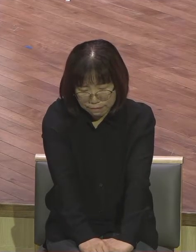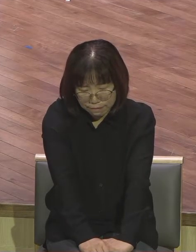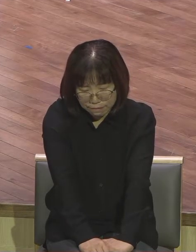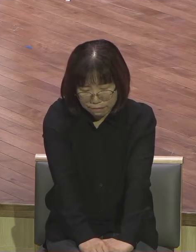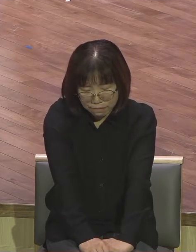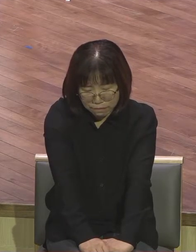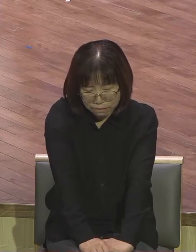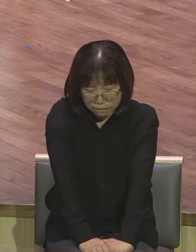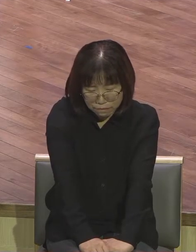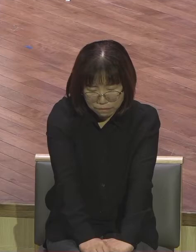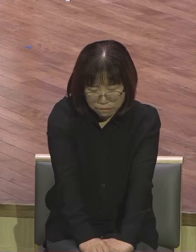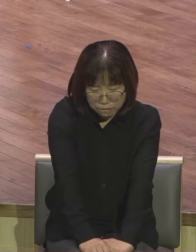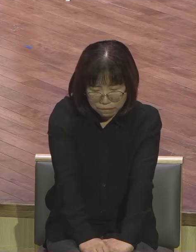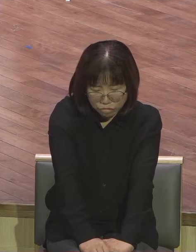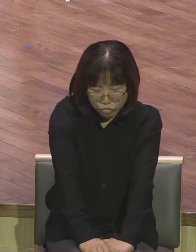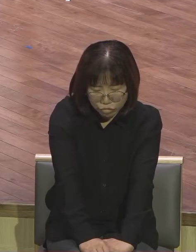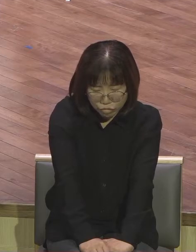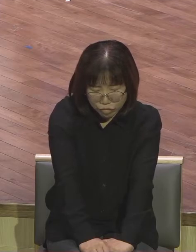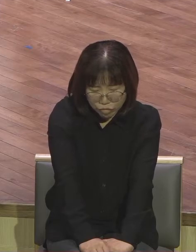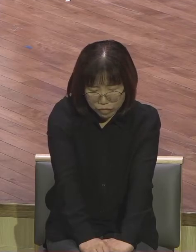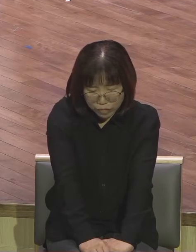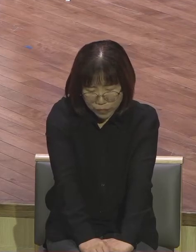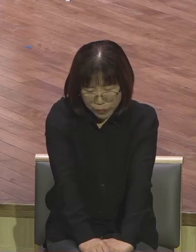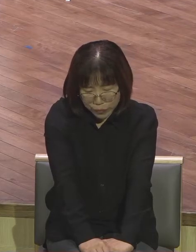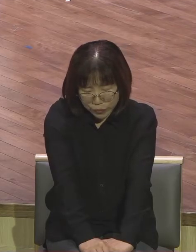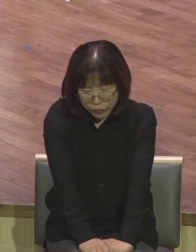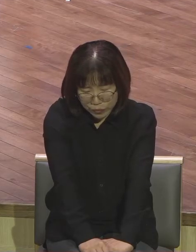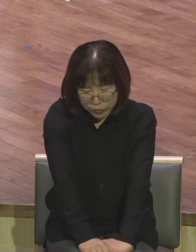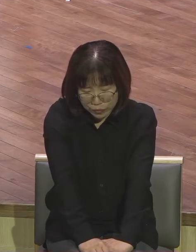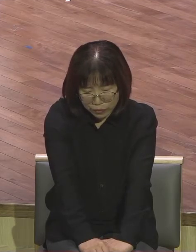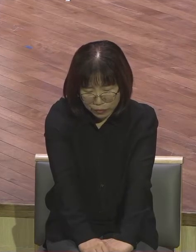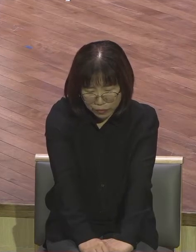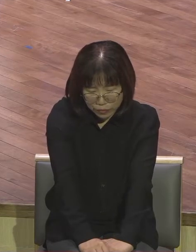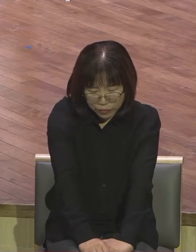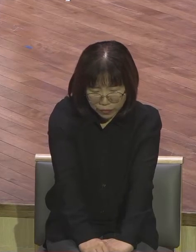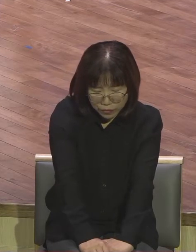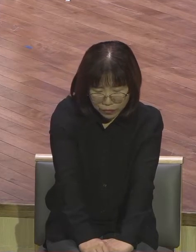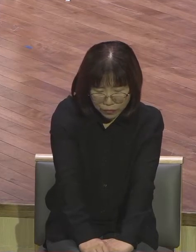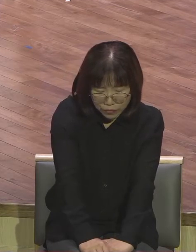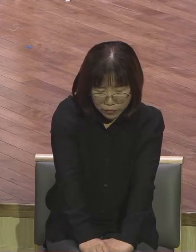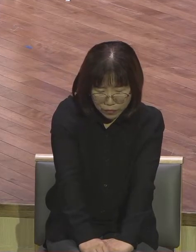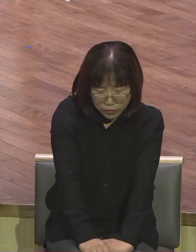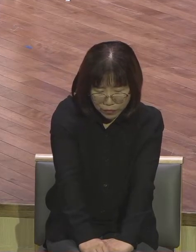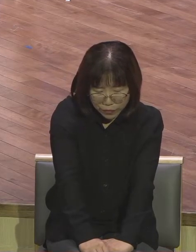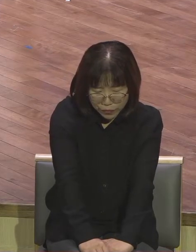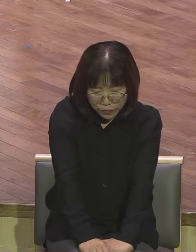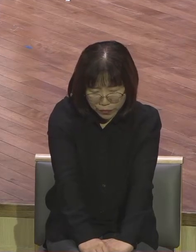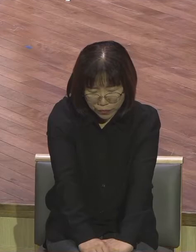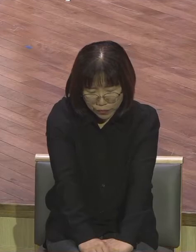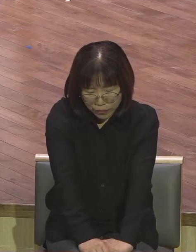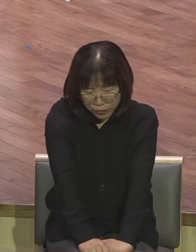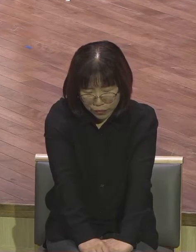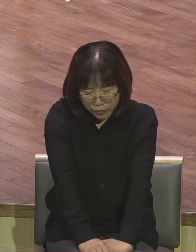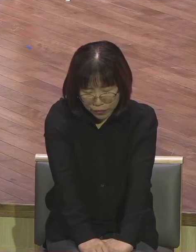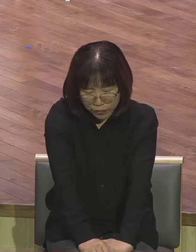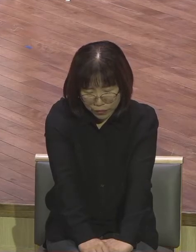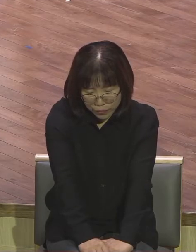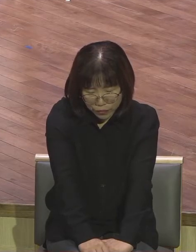천명에 출항하기만 해도 동적교회의 모든 발걸이게 되기 바랍니다 아버지와 냉란들과 함께 수대살내의 쌍적이도 아버지에 관계하여